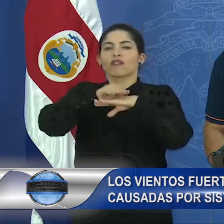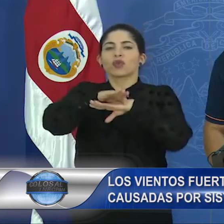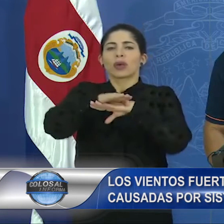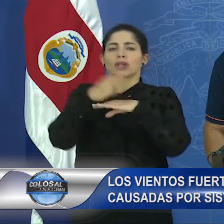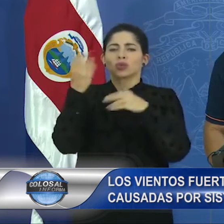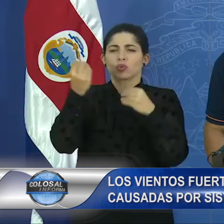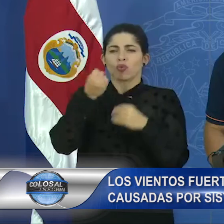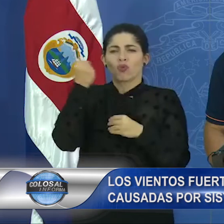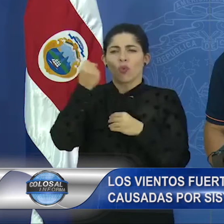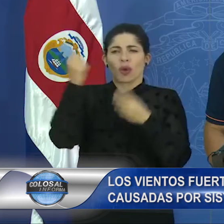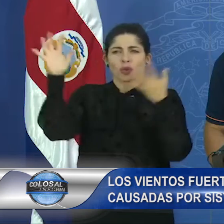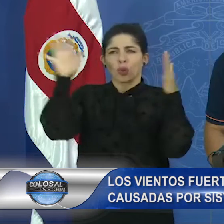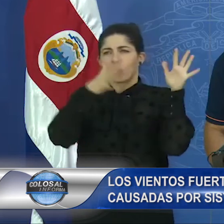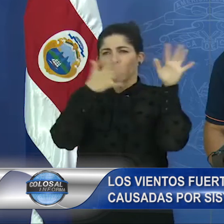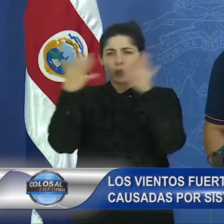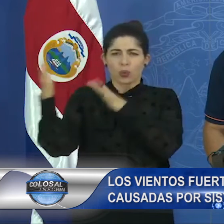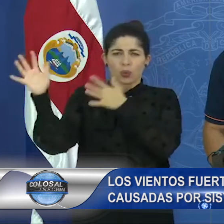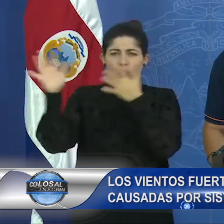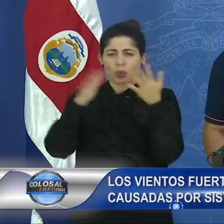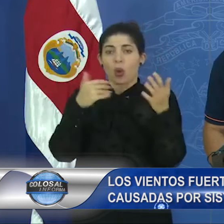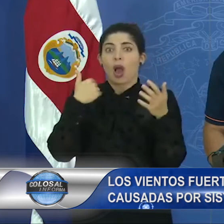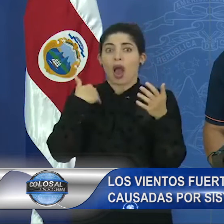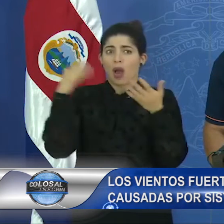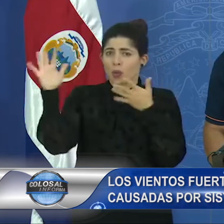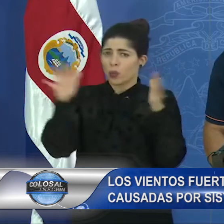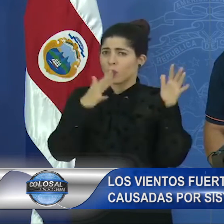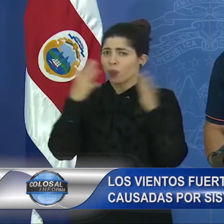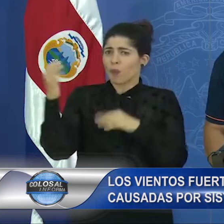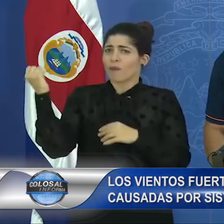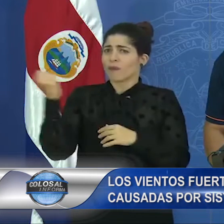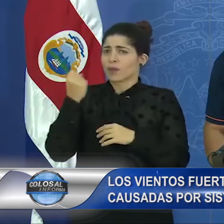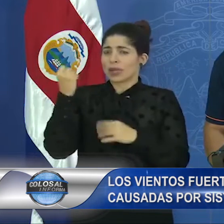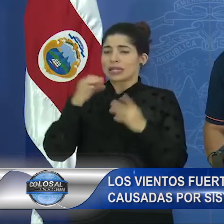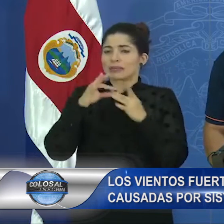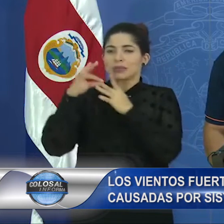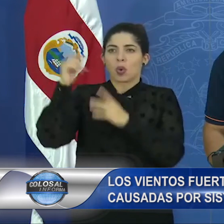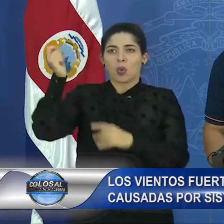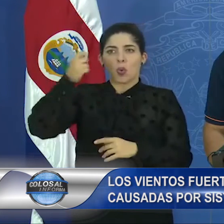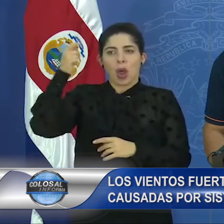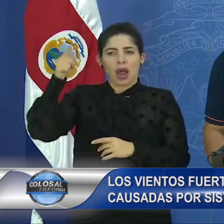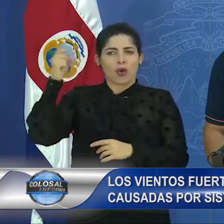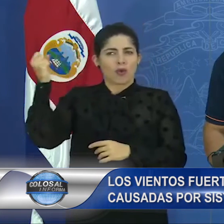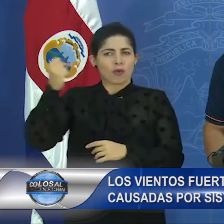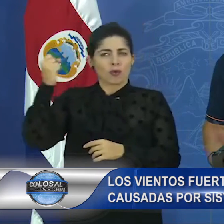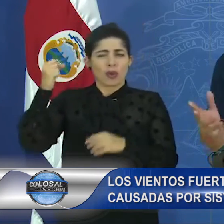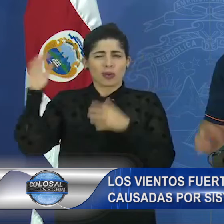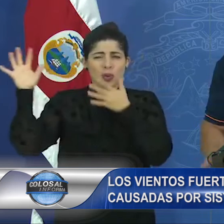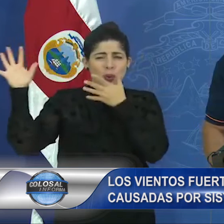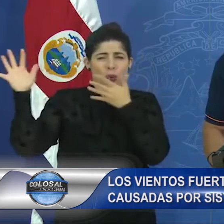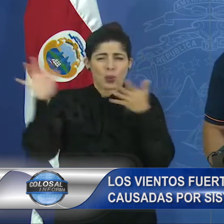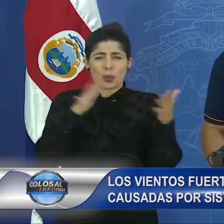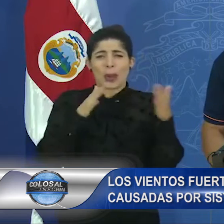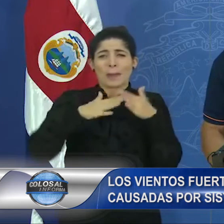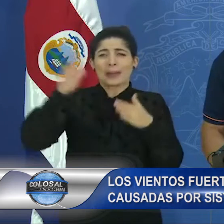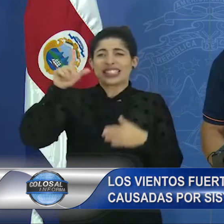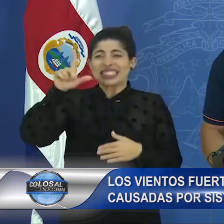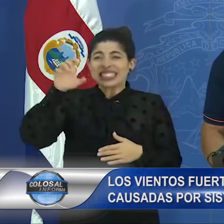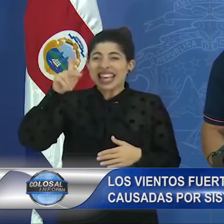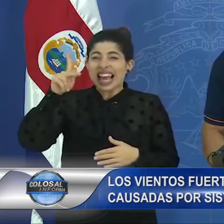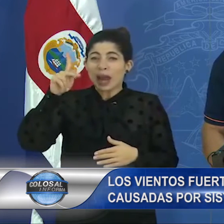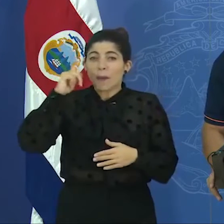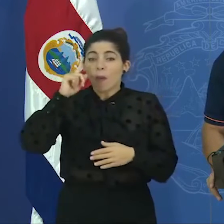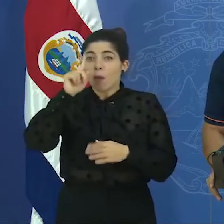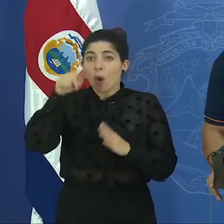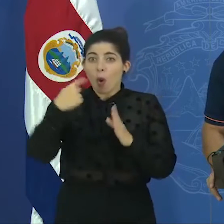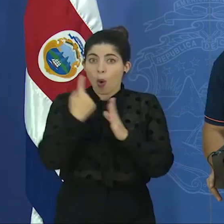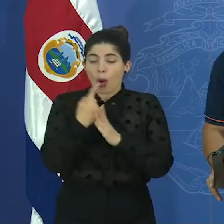fuertes vientos, hemos tenido ráfagas muy fuertes sobre todo en el sector de Guanacaste de hasta más de 100 kilómetros por hora,